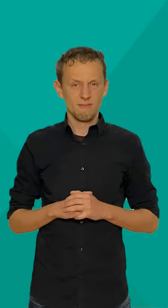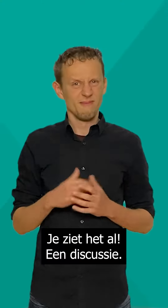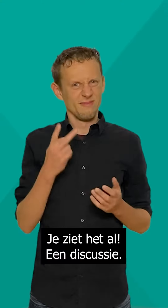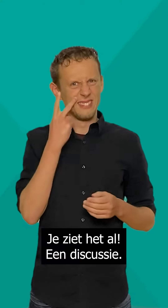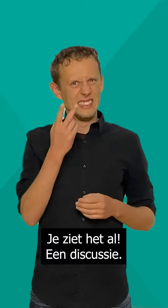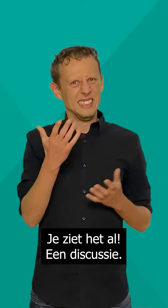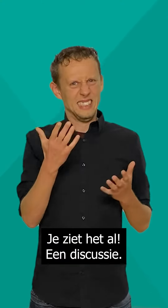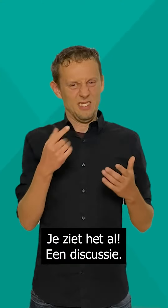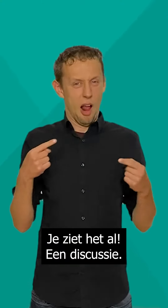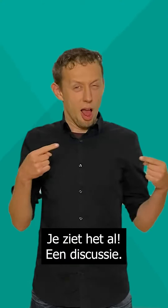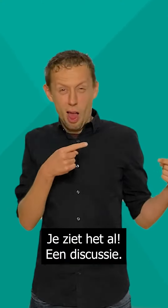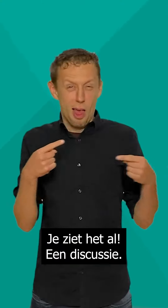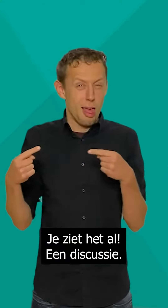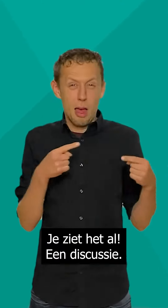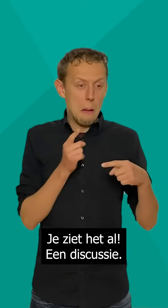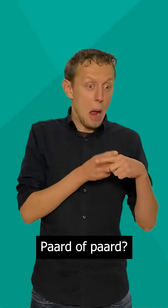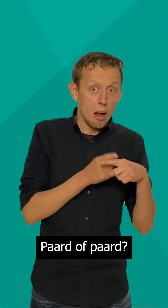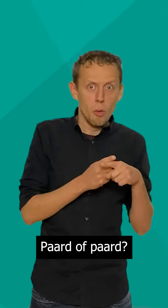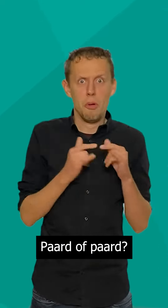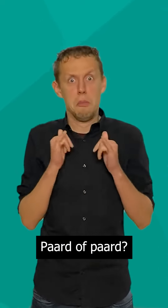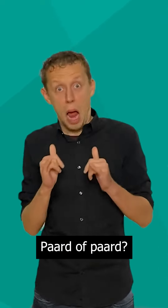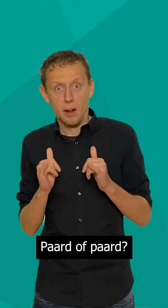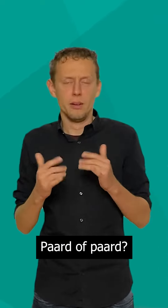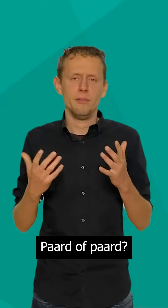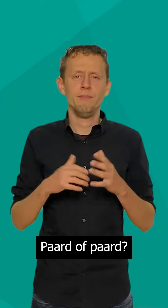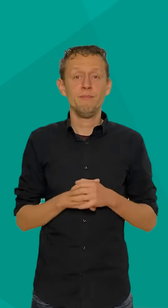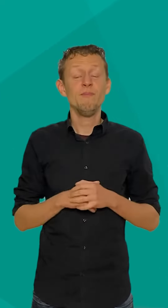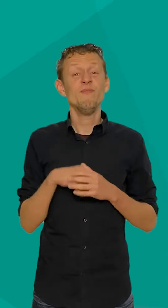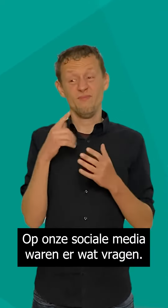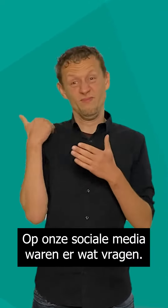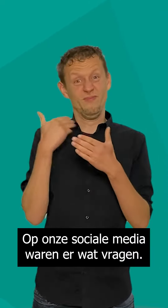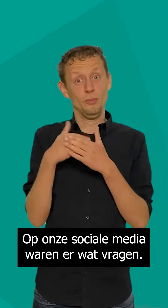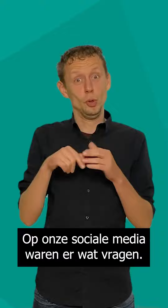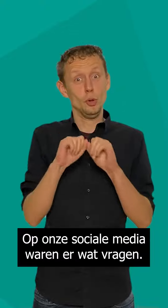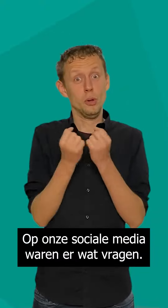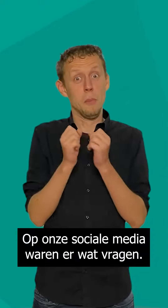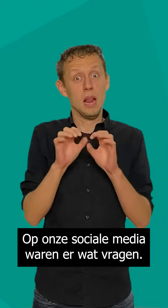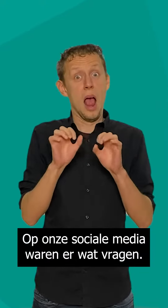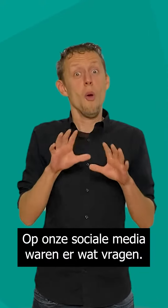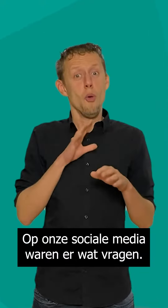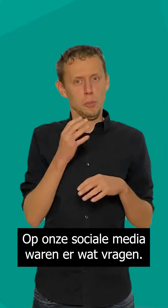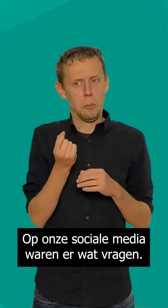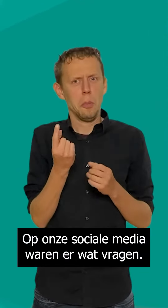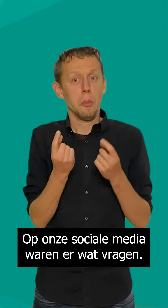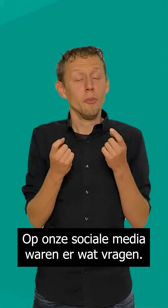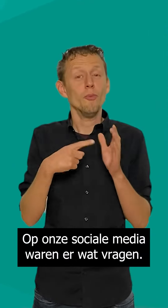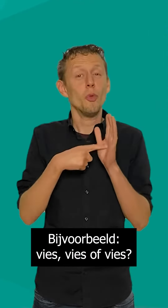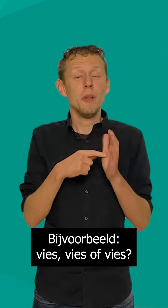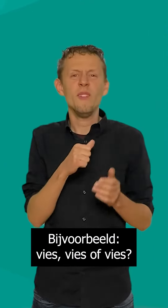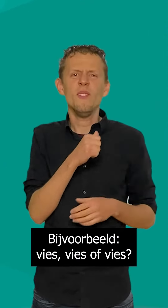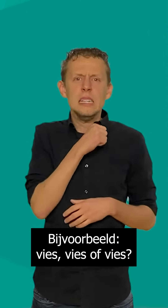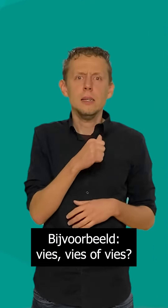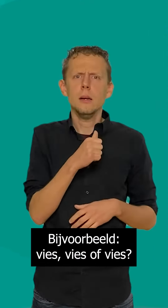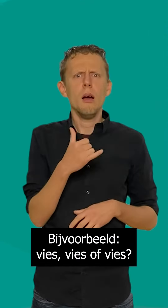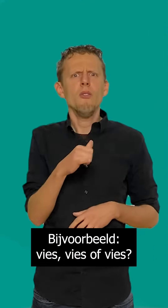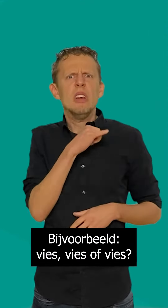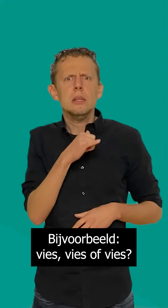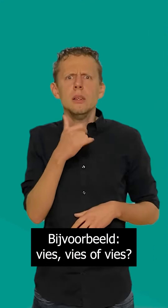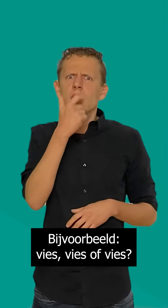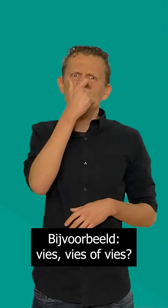Ja, je ziet het hè, de discussie over paard of paard. We zien het vaker op social media, bijvoorbeeld met vies, vies of